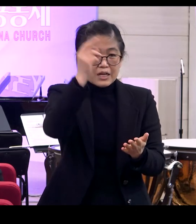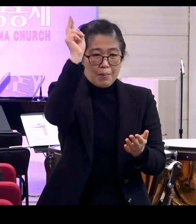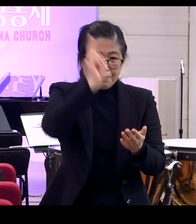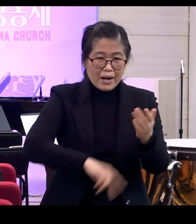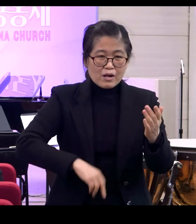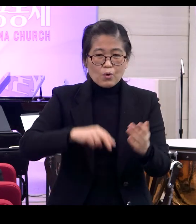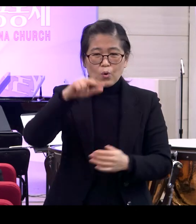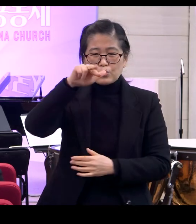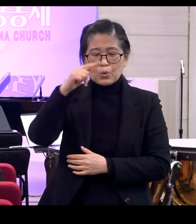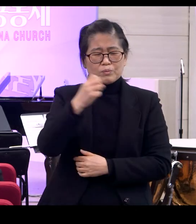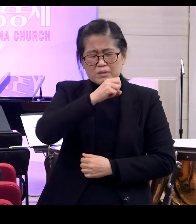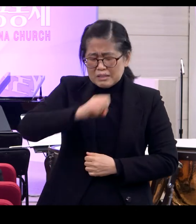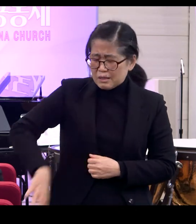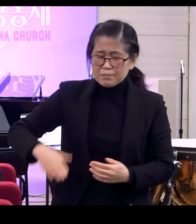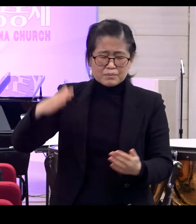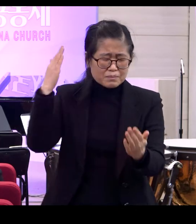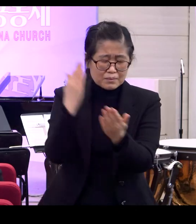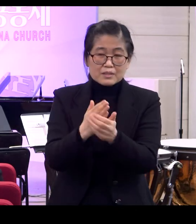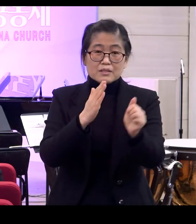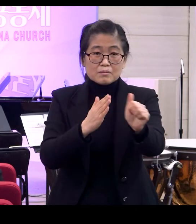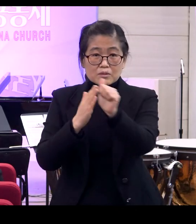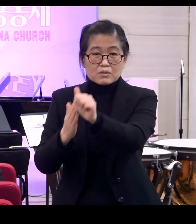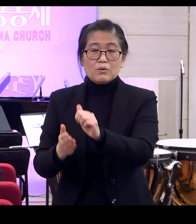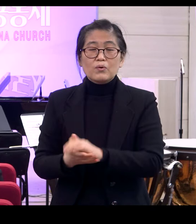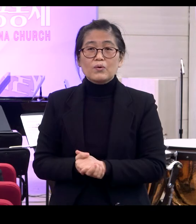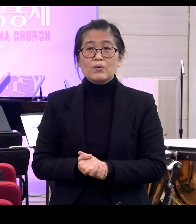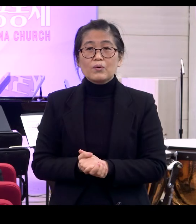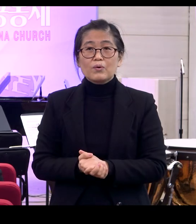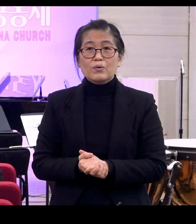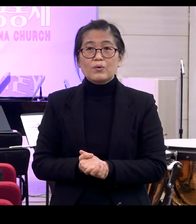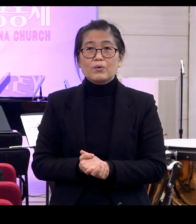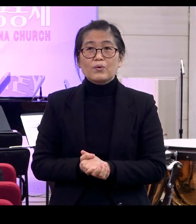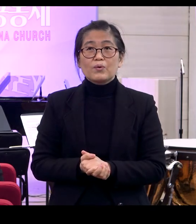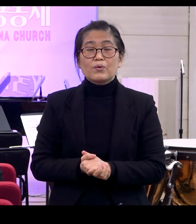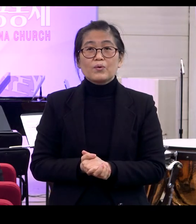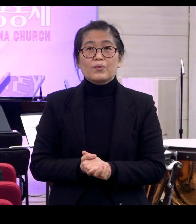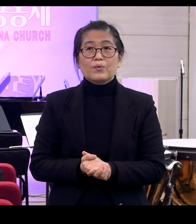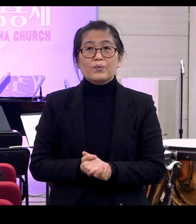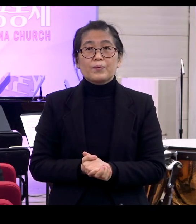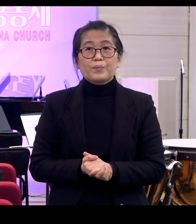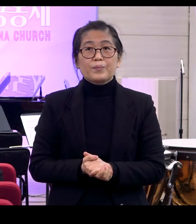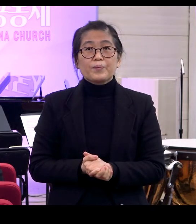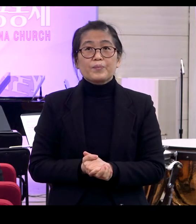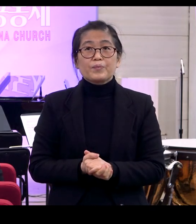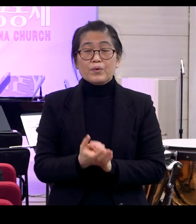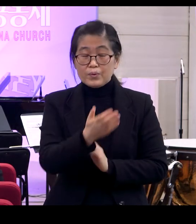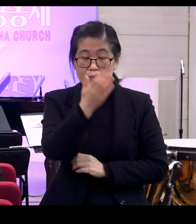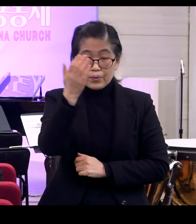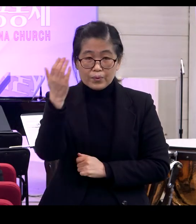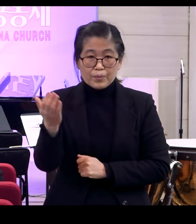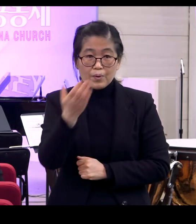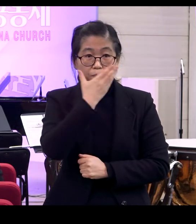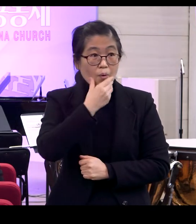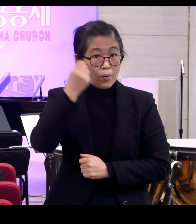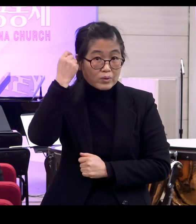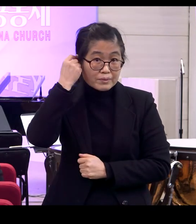잃어버려서는 안 된다 그 말이에요 이게 중요한 포인트예요 여러분 복음은요